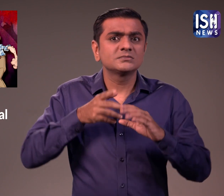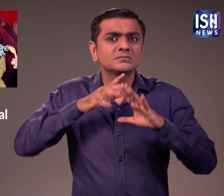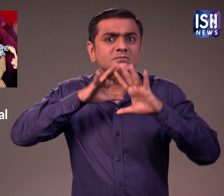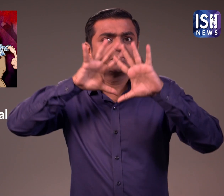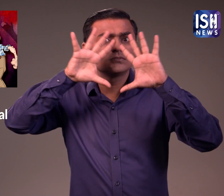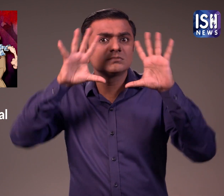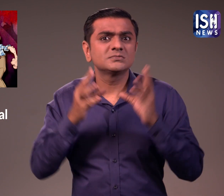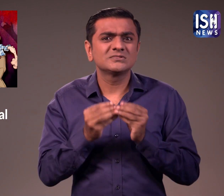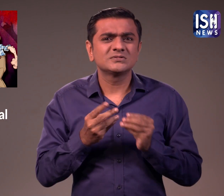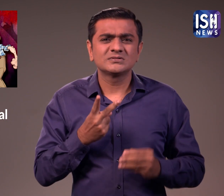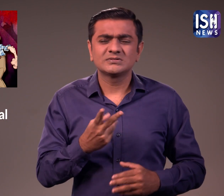बलातकार किया